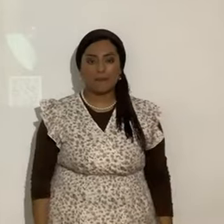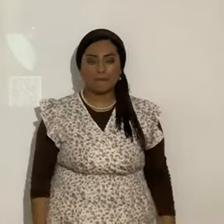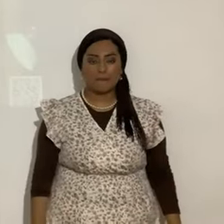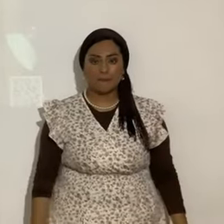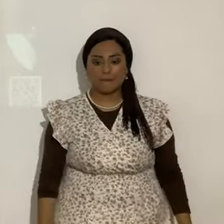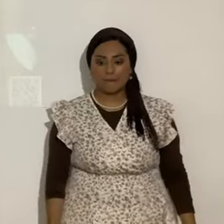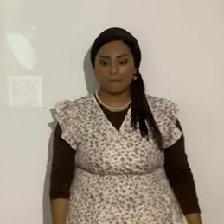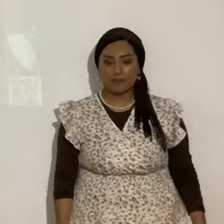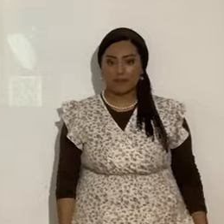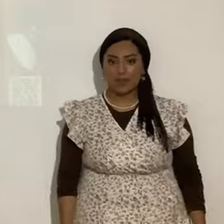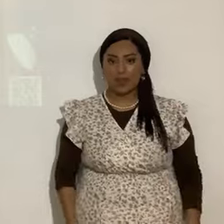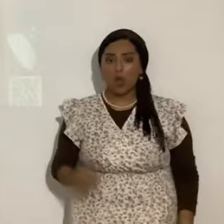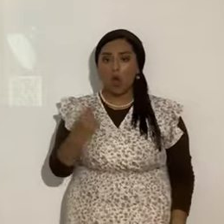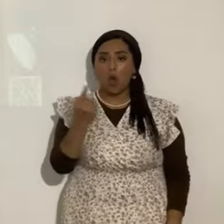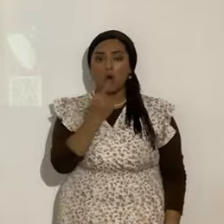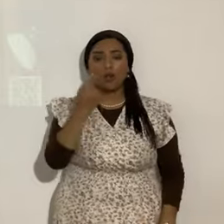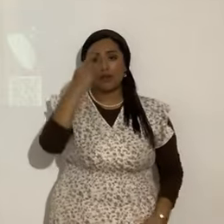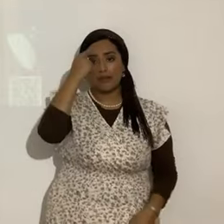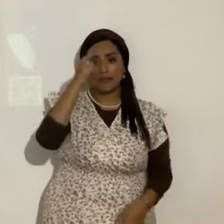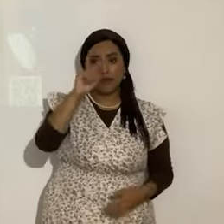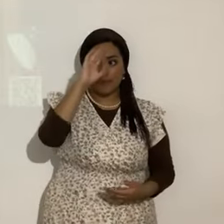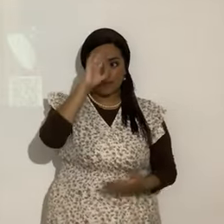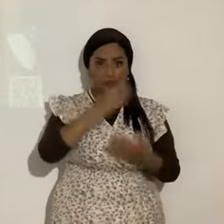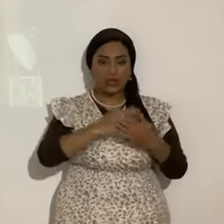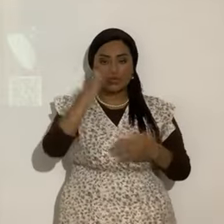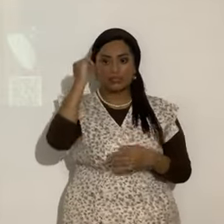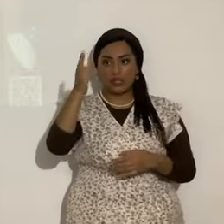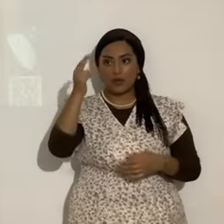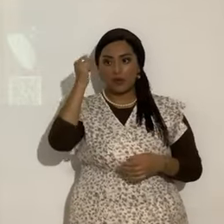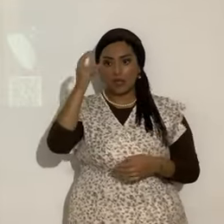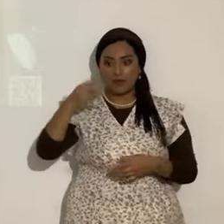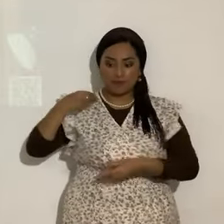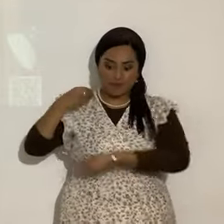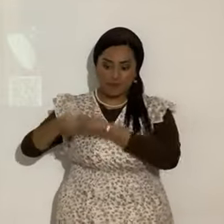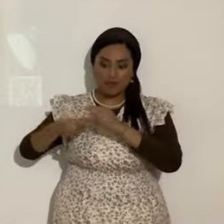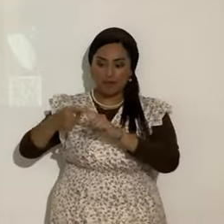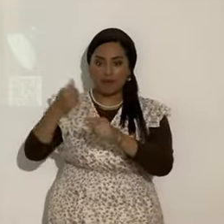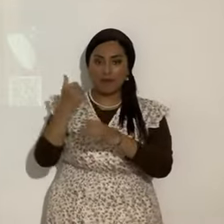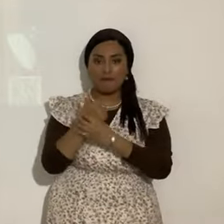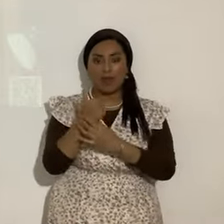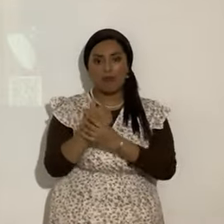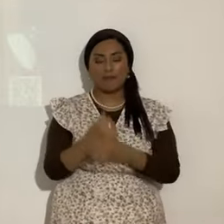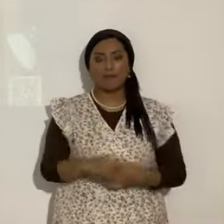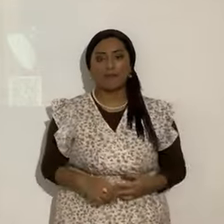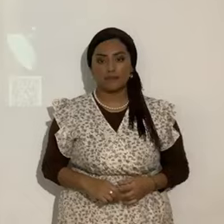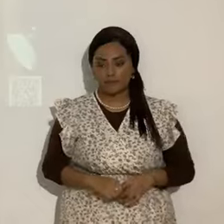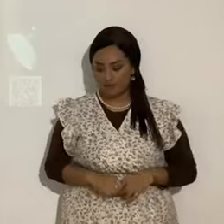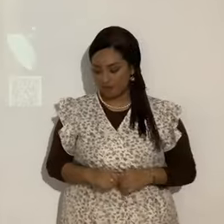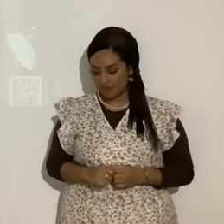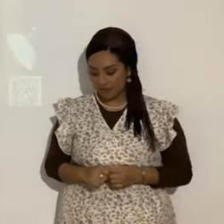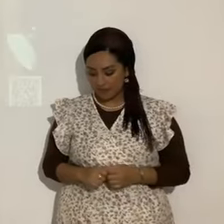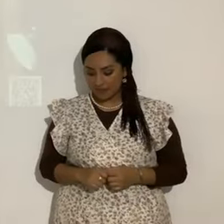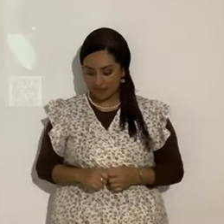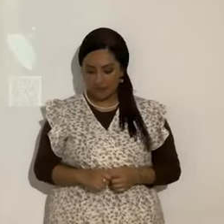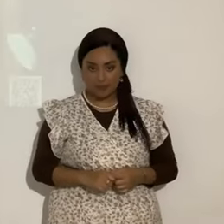Es solamente para los hijos de Yahweh, de Yahshua, descendientes de Abraham y hijos de Abraham. sea